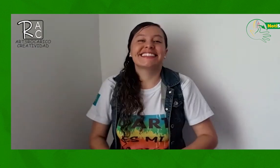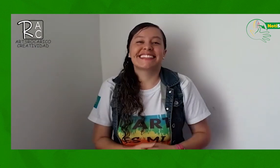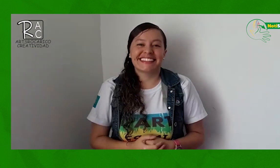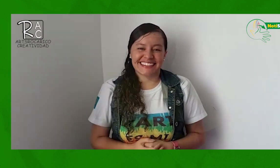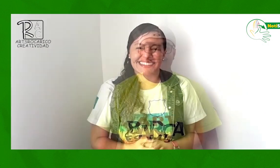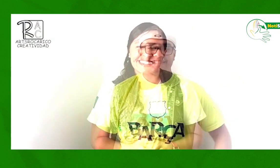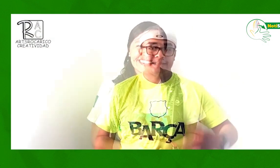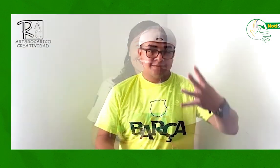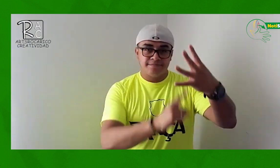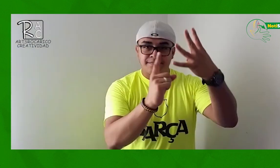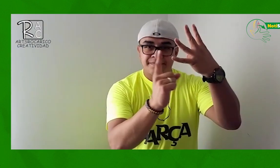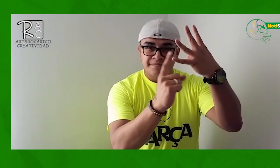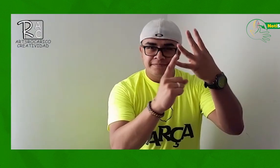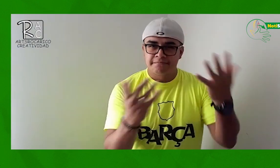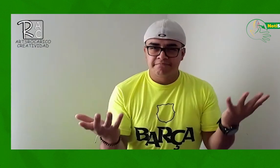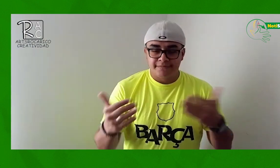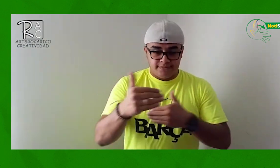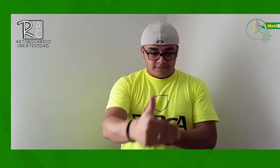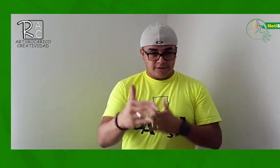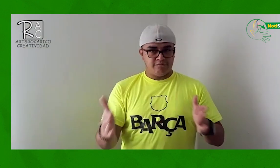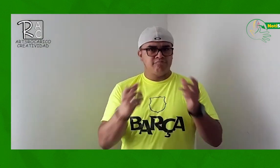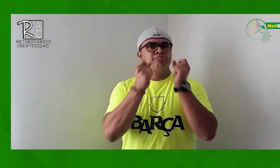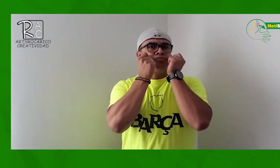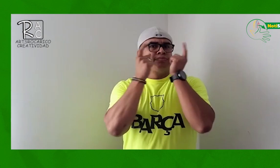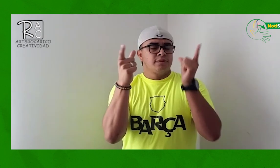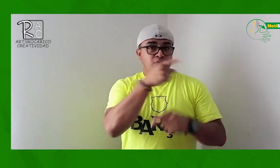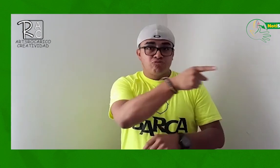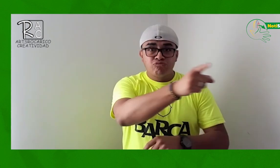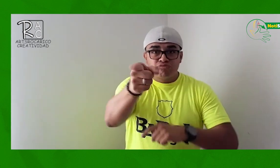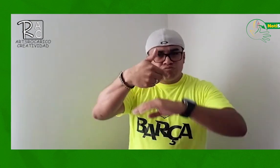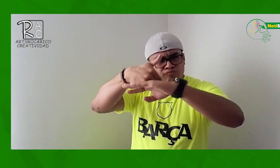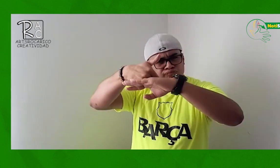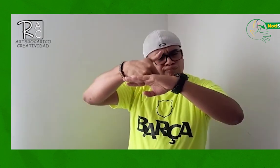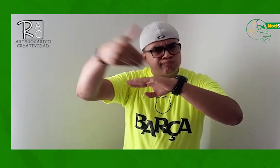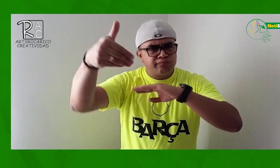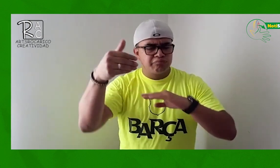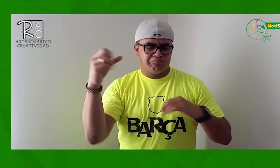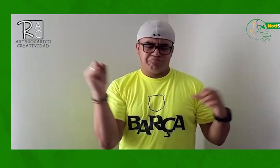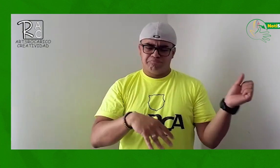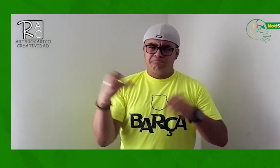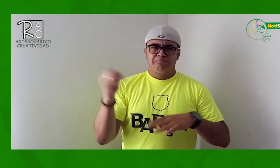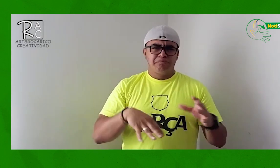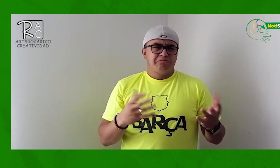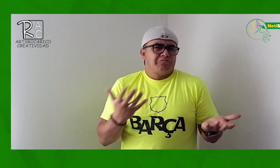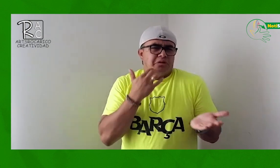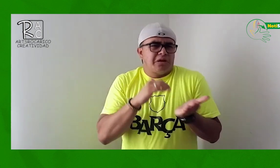y dibujos La cuarta línea es caja sorpresa Nos pueden pedir, por ejemplo,